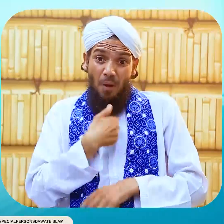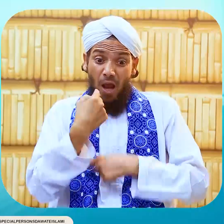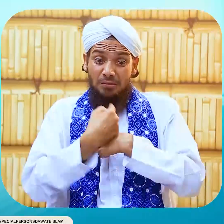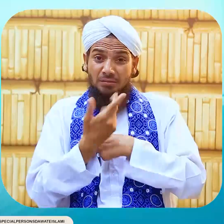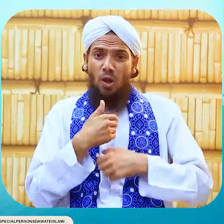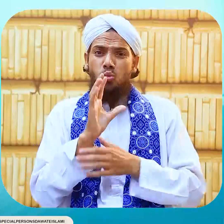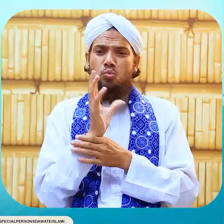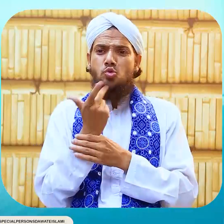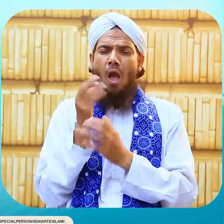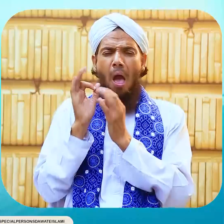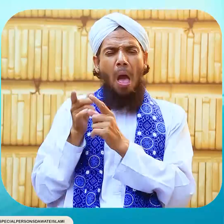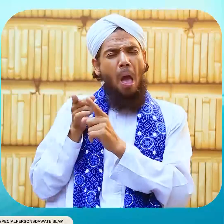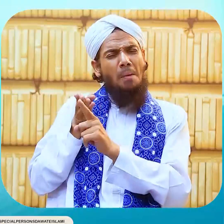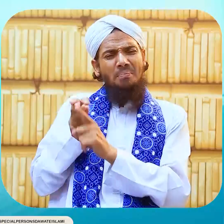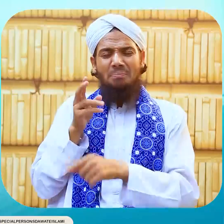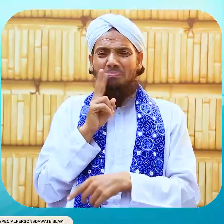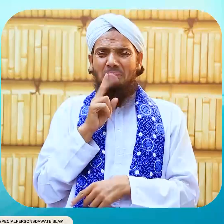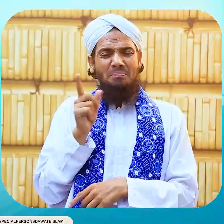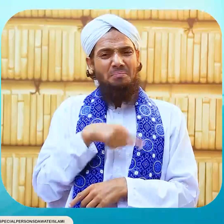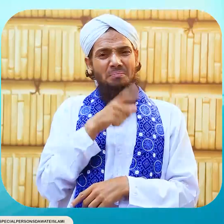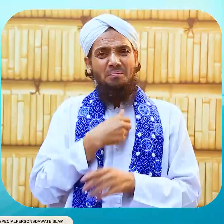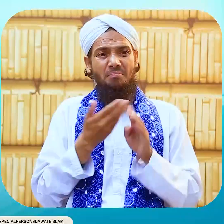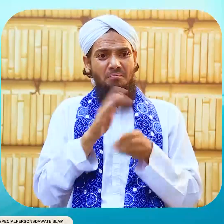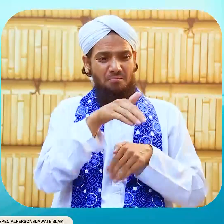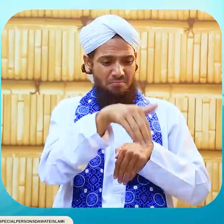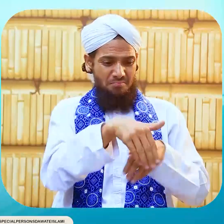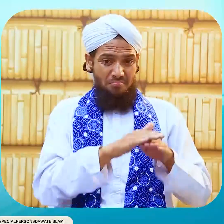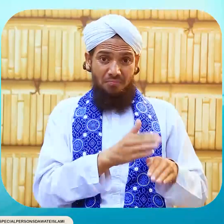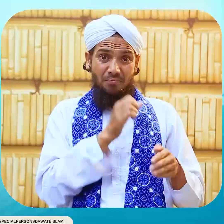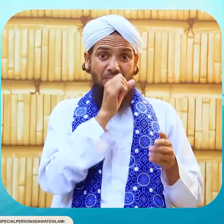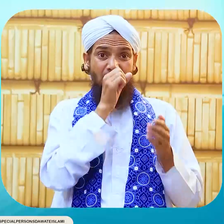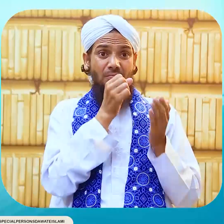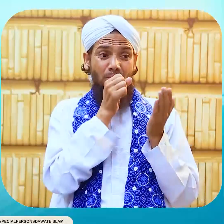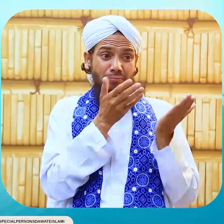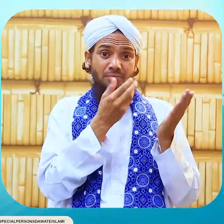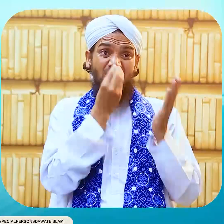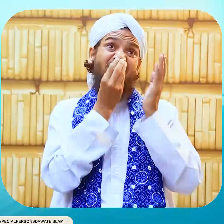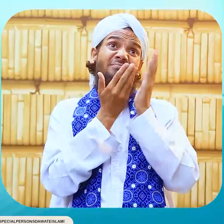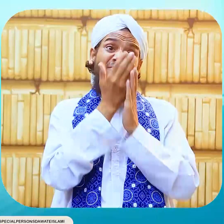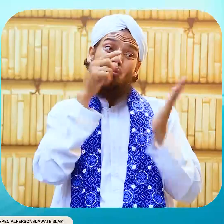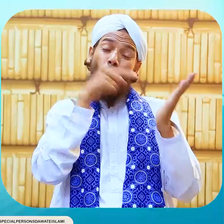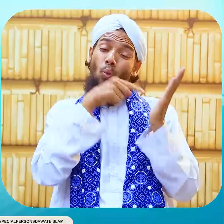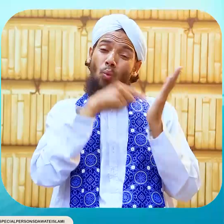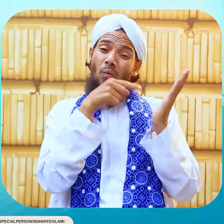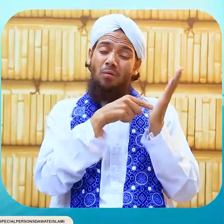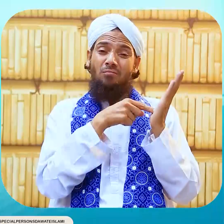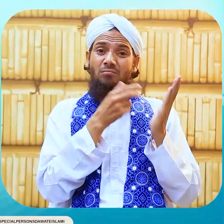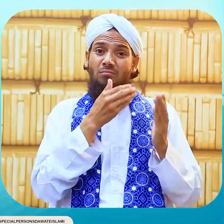سب کچھ نہیں ہے کچھ سودے آخرت کے بھی ہوتے ہیں کچھ ڈیل ہمیں آخرت کی بھی بنانی چاہیے